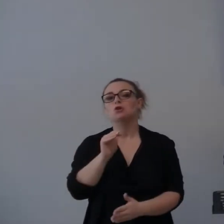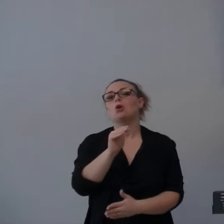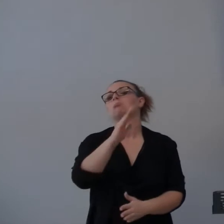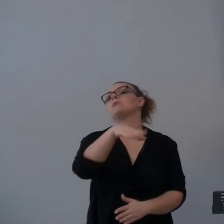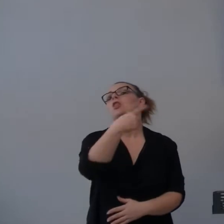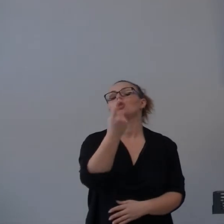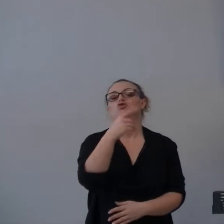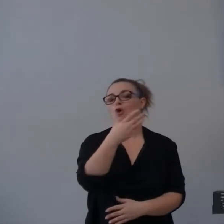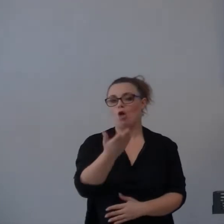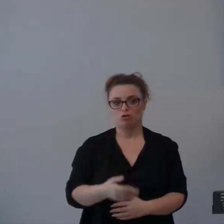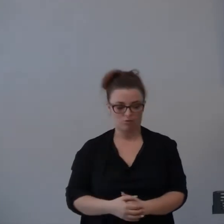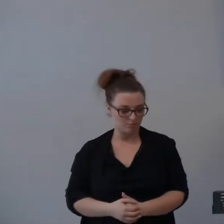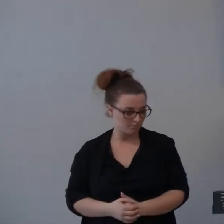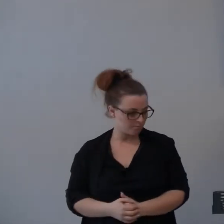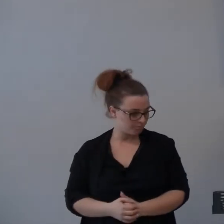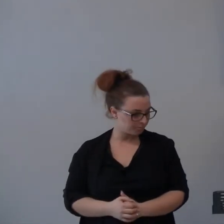Poi c